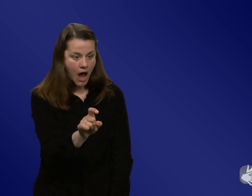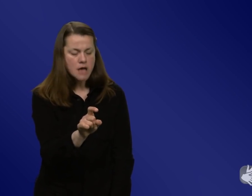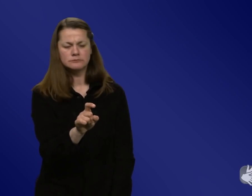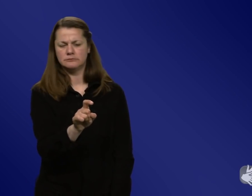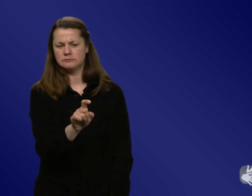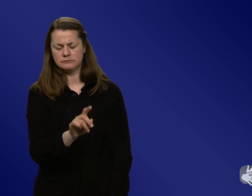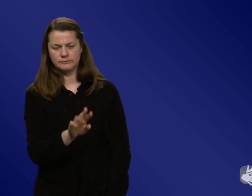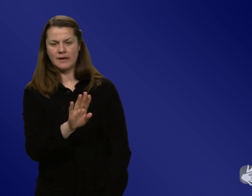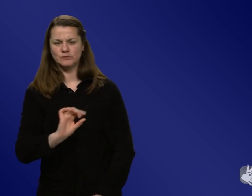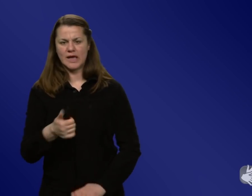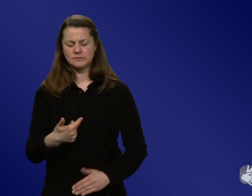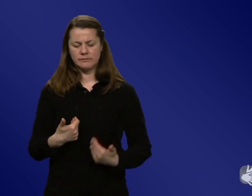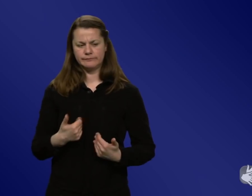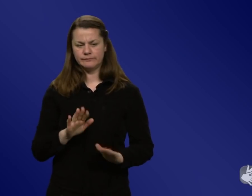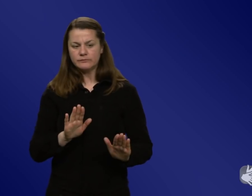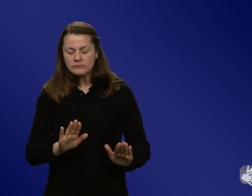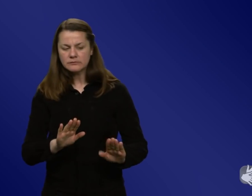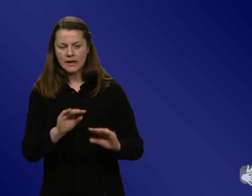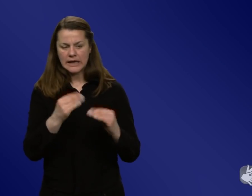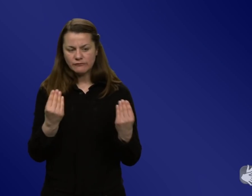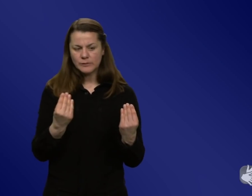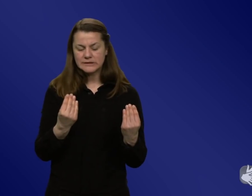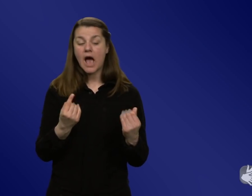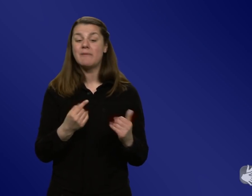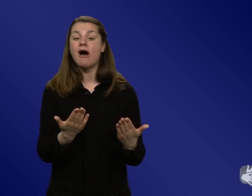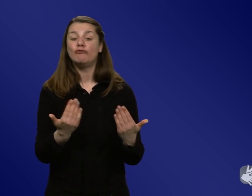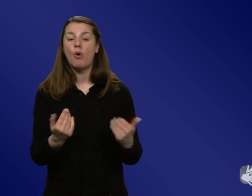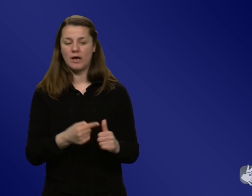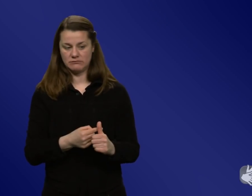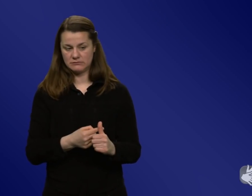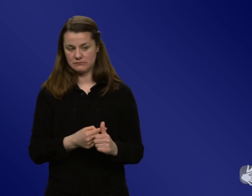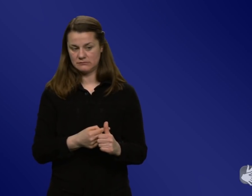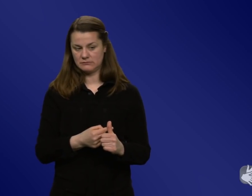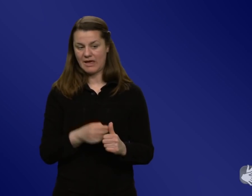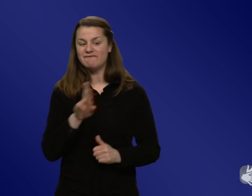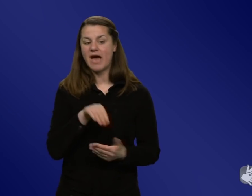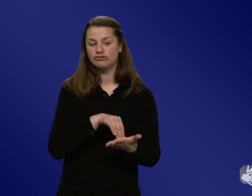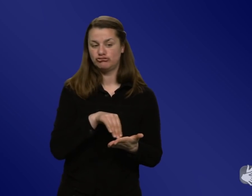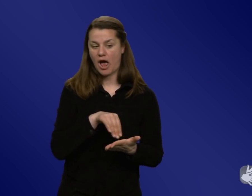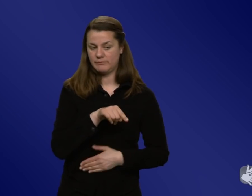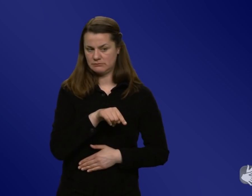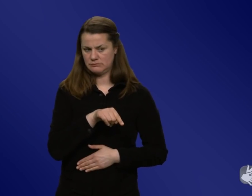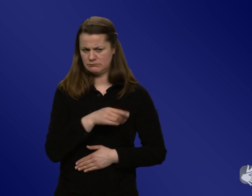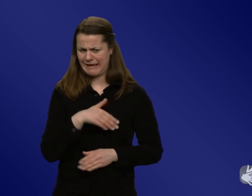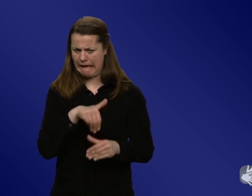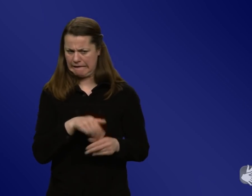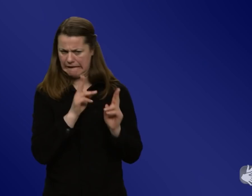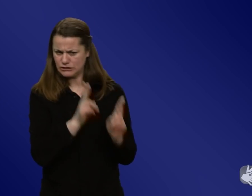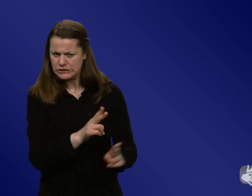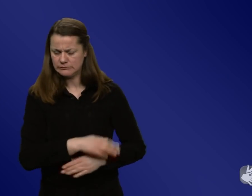gucken, ich habe hier eine Information, aber von wem kommt die an dich, was schreiben andere über diese Naturen oder über diese Webseite? Das sind